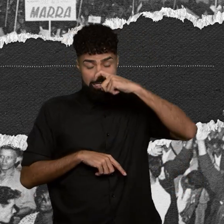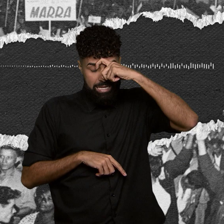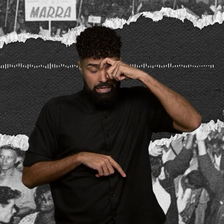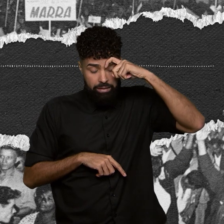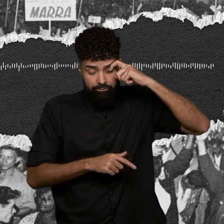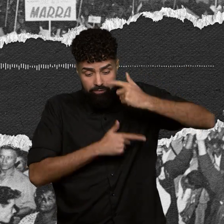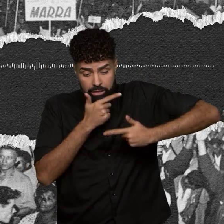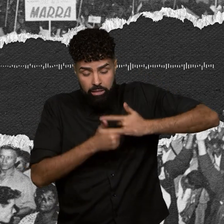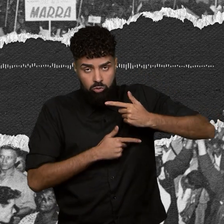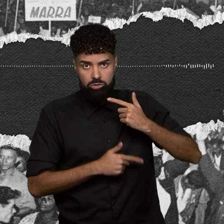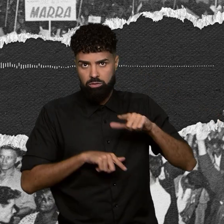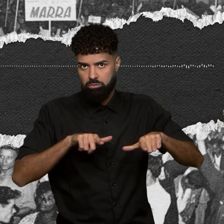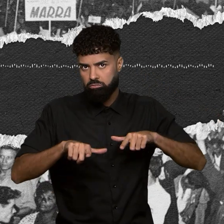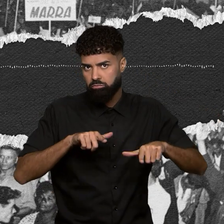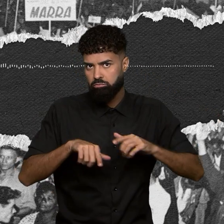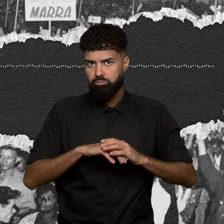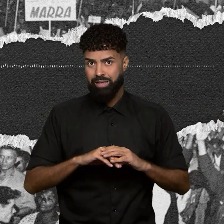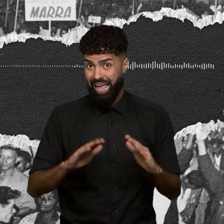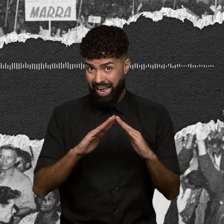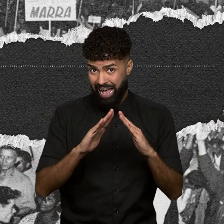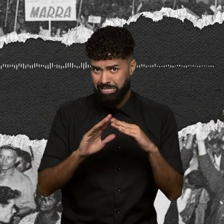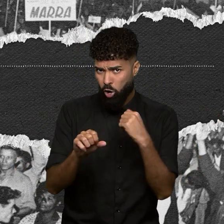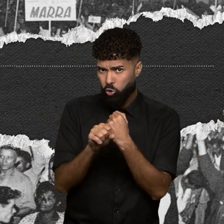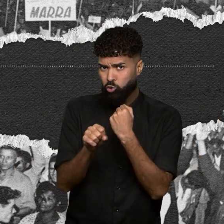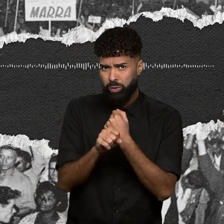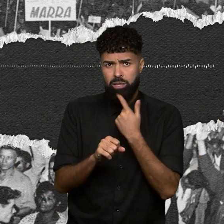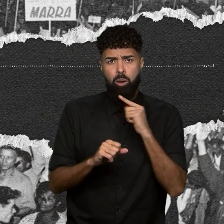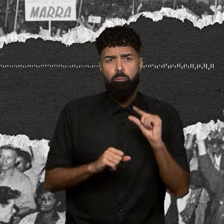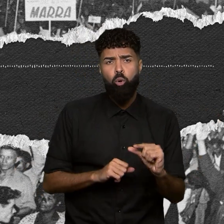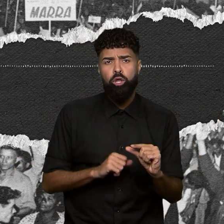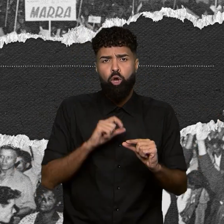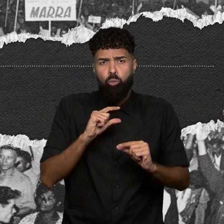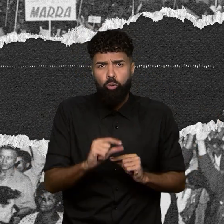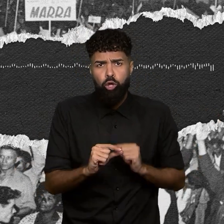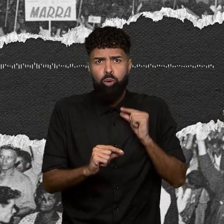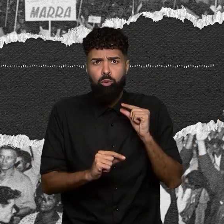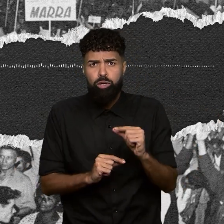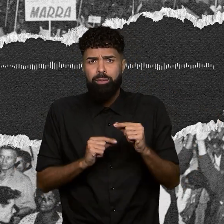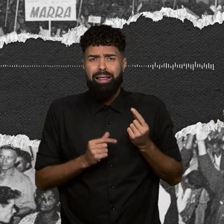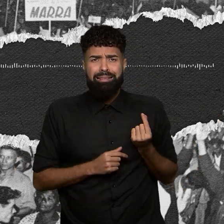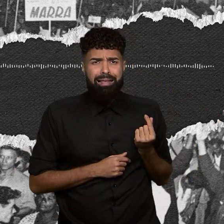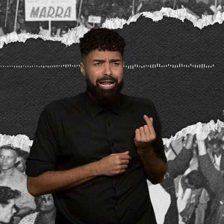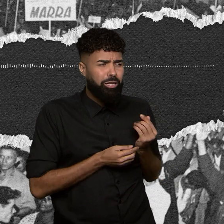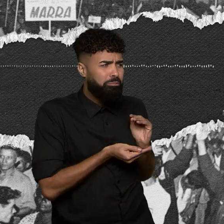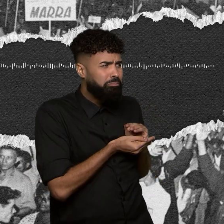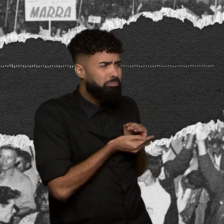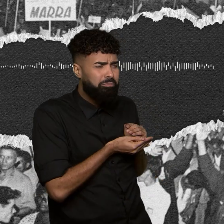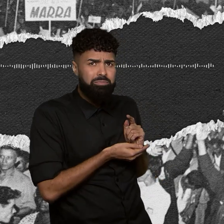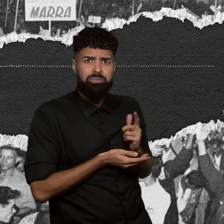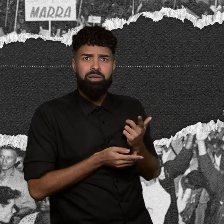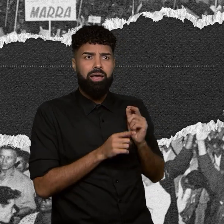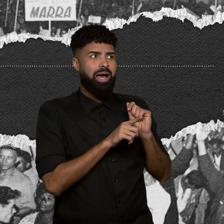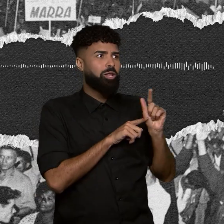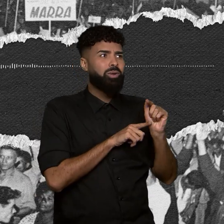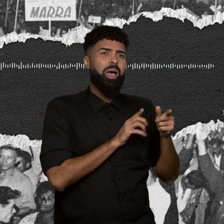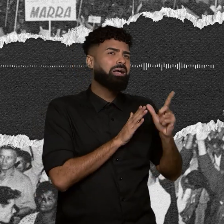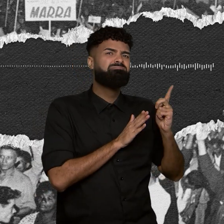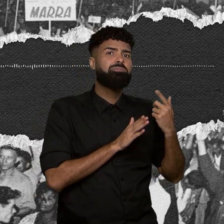As casas eram construídas em etapas. Então, com aquele dinheirinho que ela pagava antes do aluguel, ela paga para